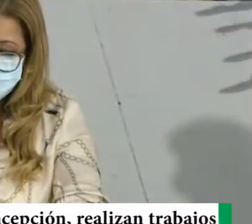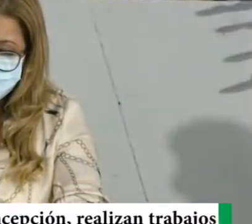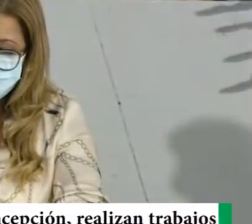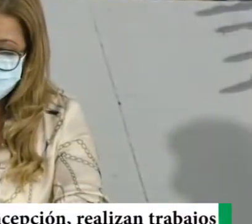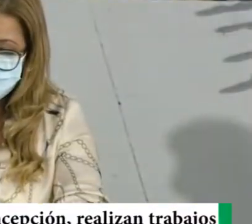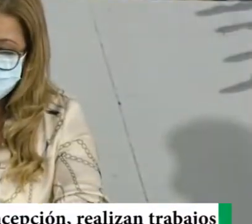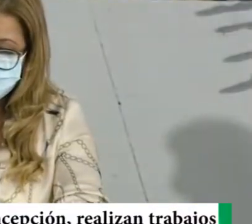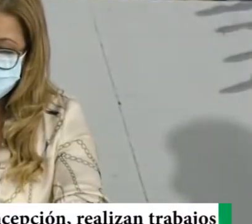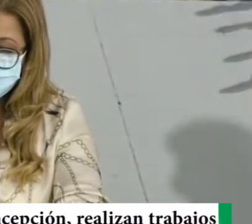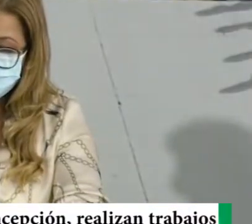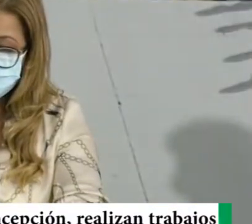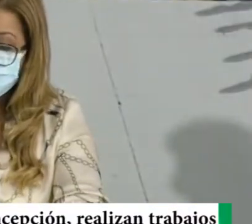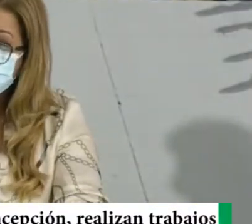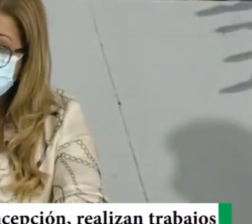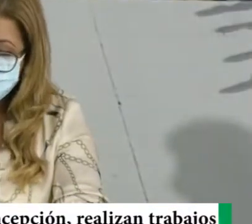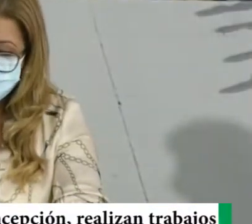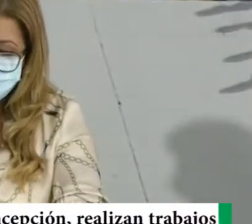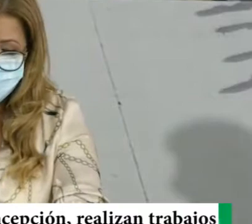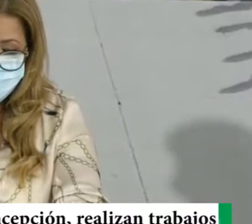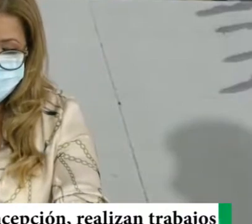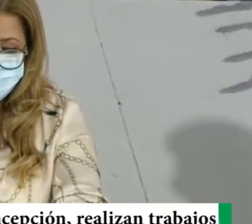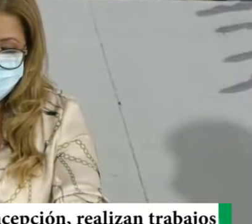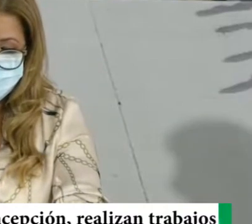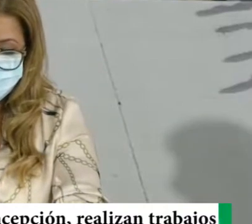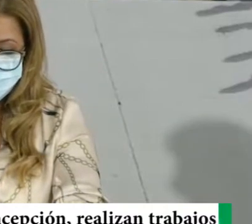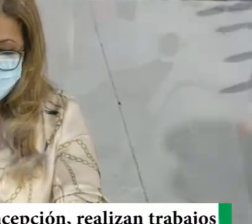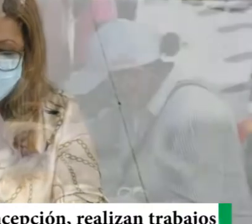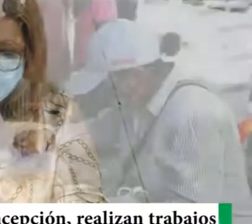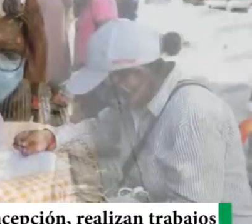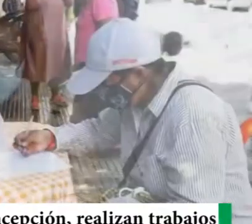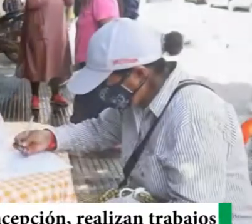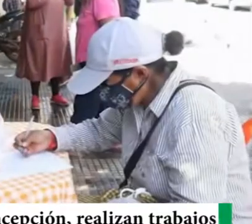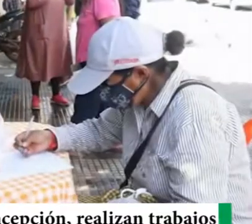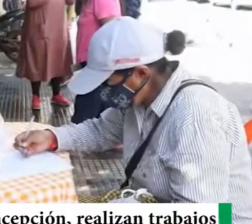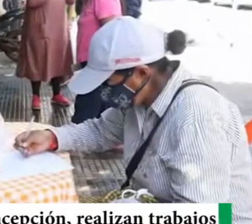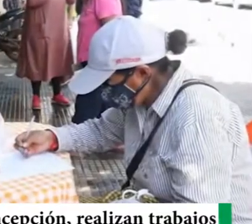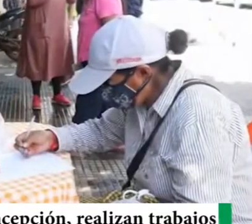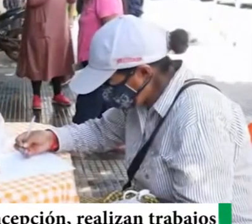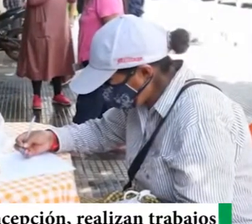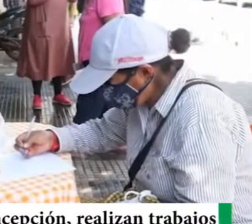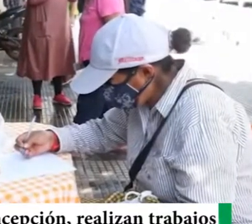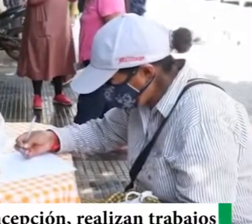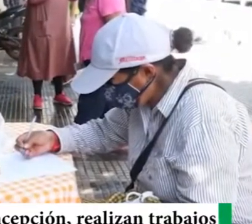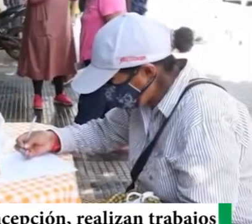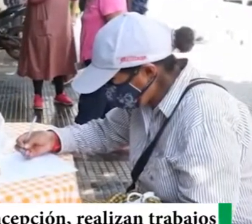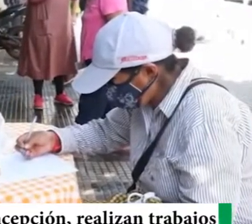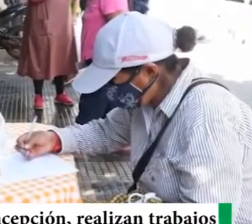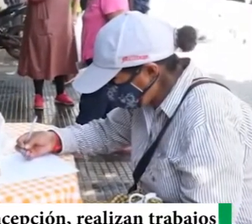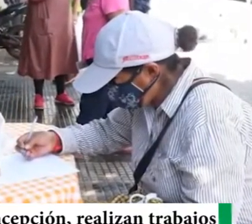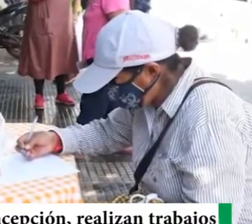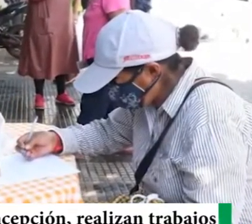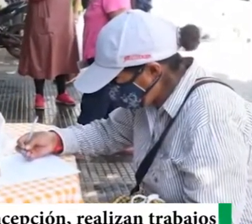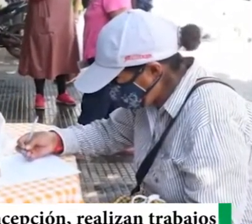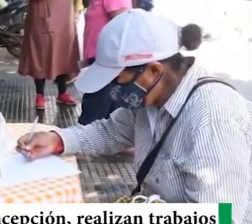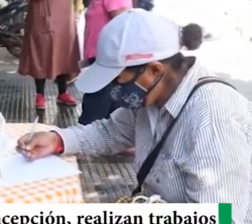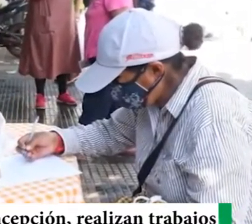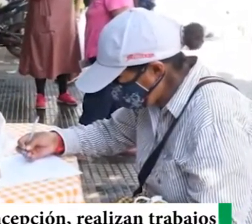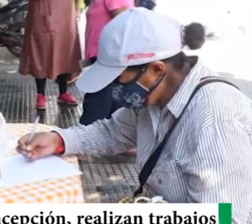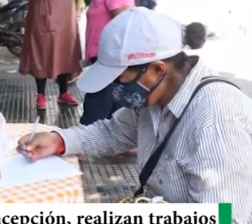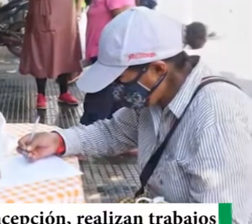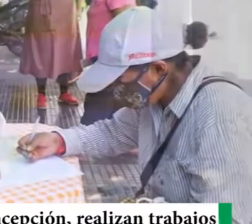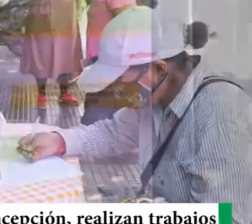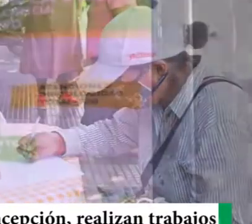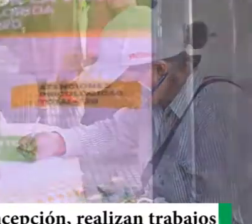nuestras brigadas médicas, a 10 mercados municipales. El día de hoy, estuvimos, como ustedes nos han seguido, en el mercado